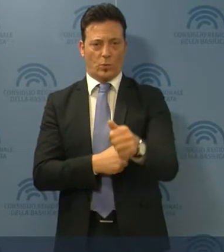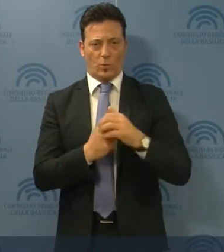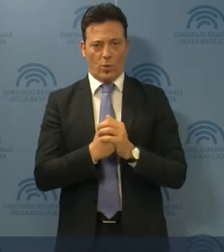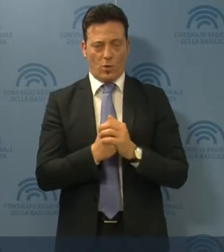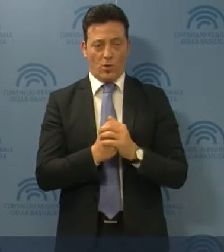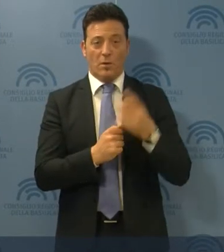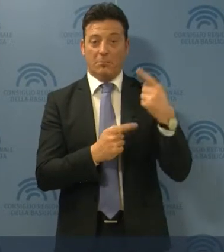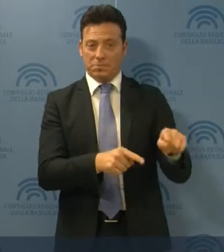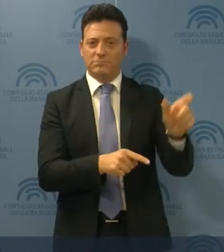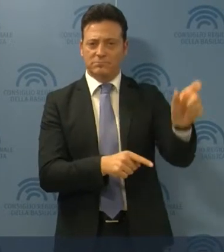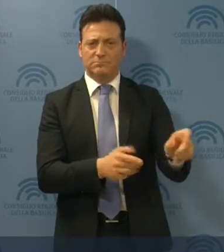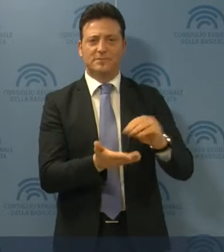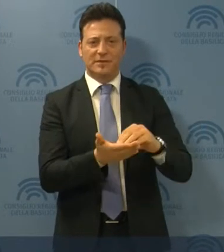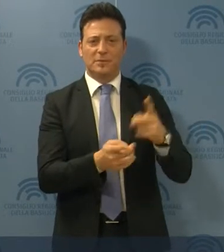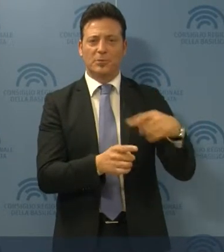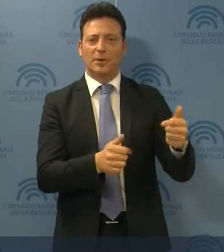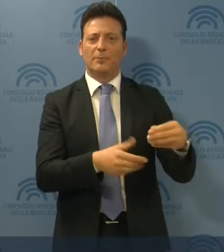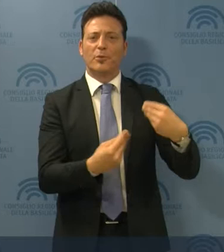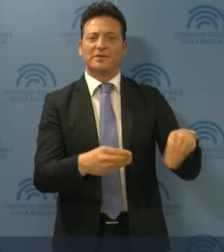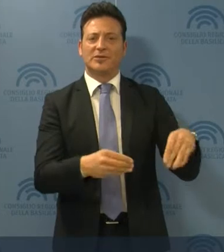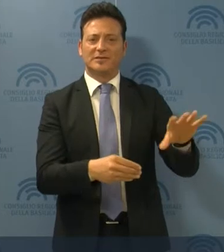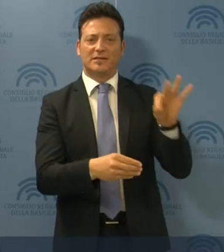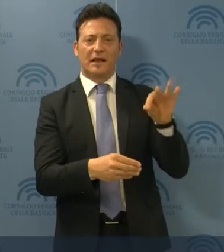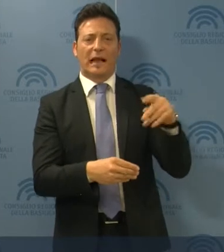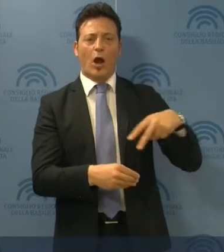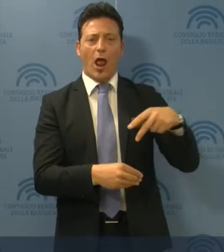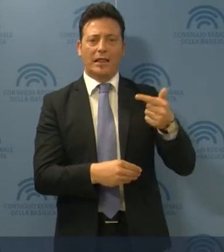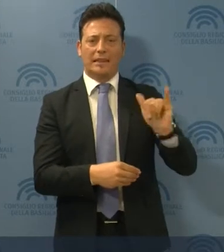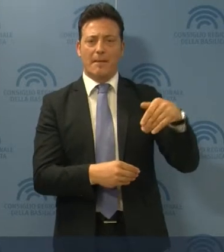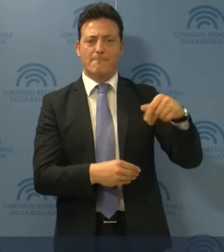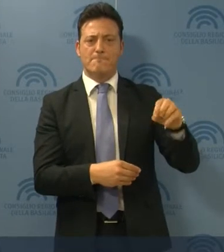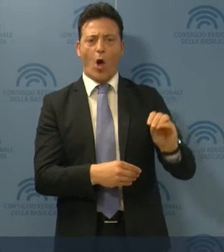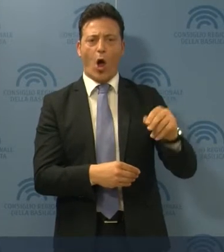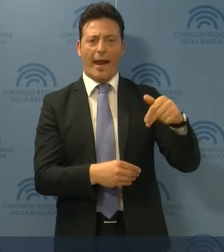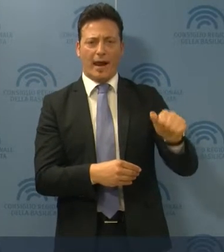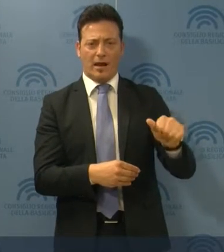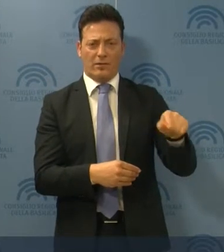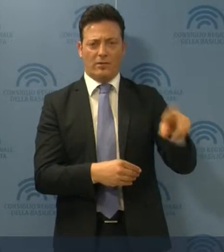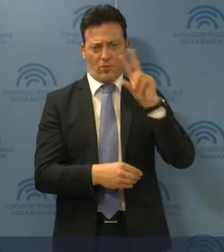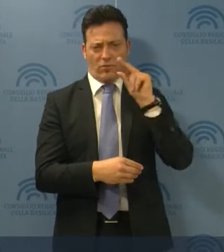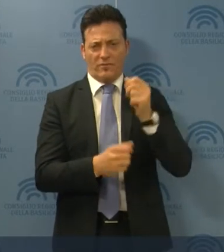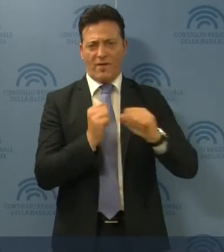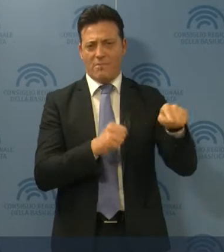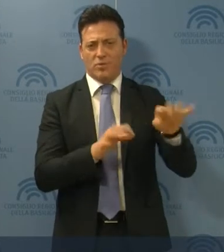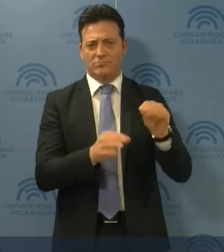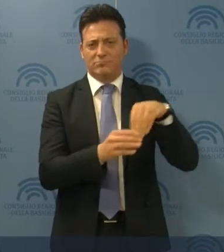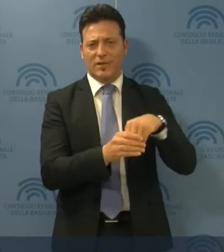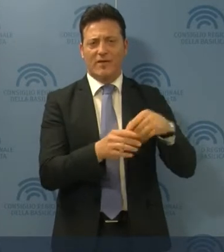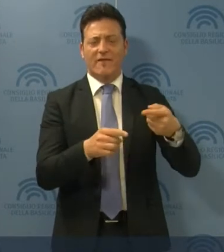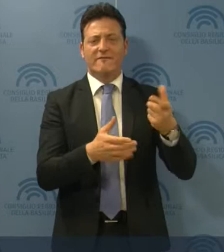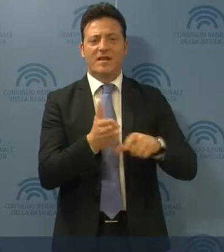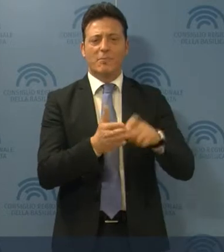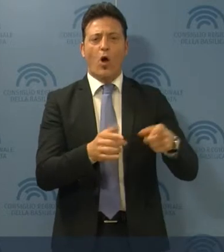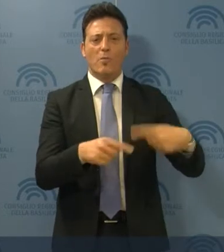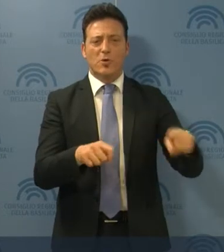Tra queste, il professionista selezionato è Nicola Timpone, non nuovo agli ambienti della Film Commission e neanche a quelli